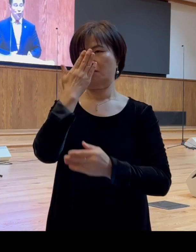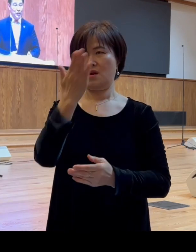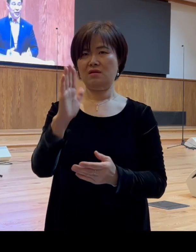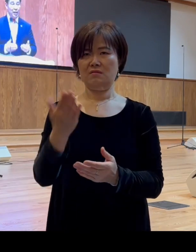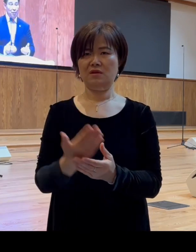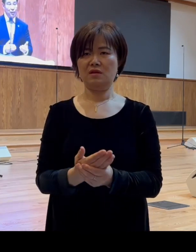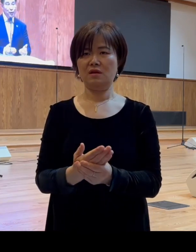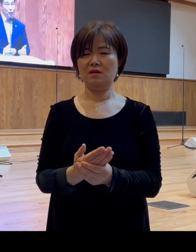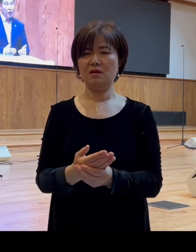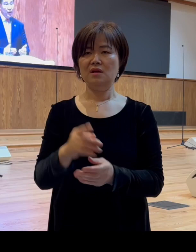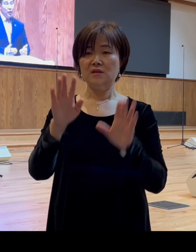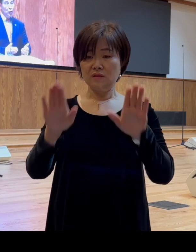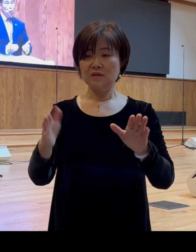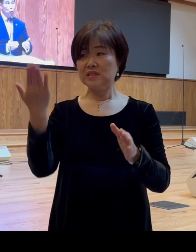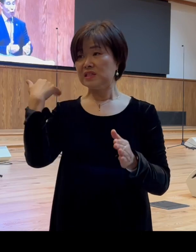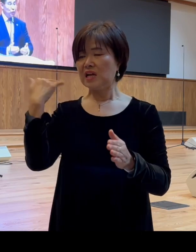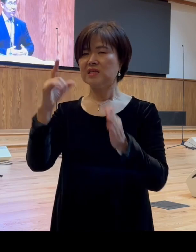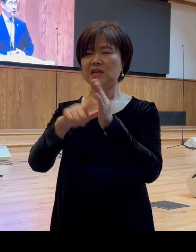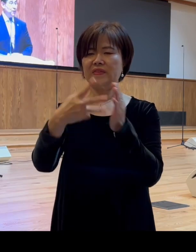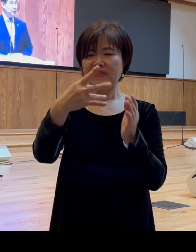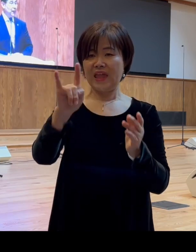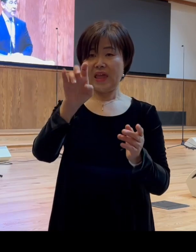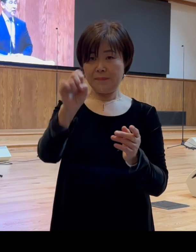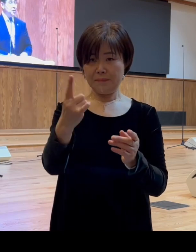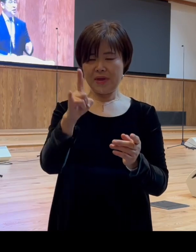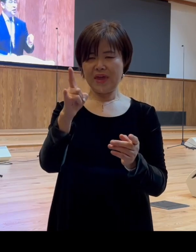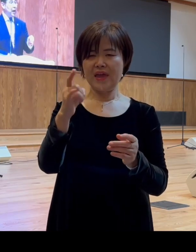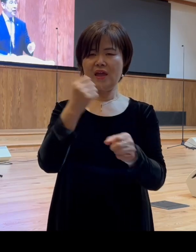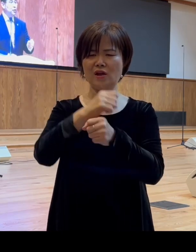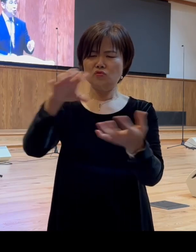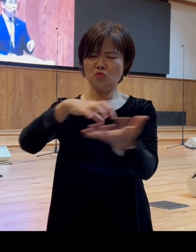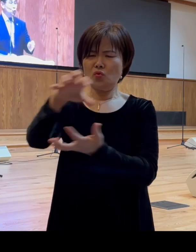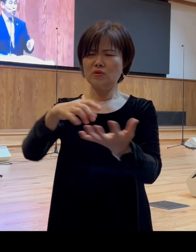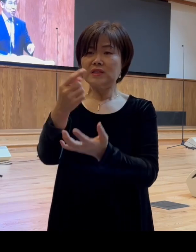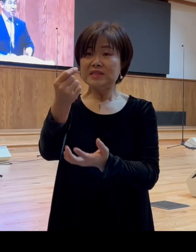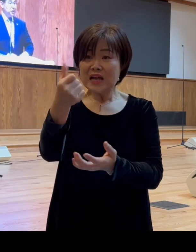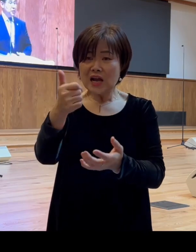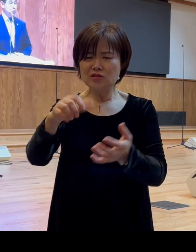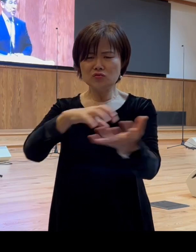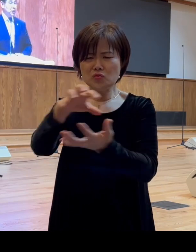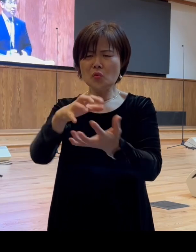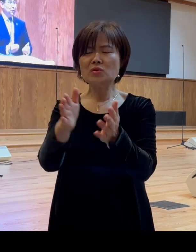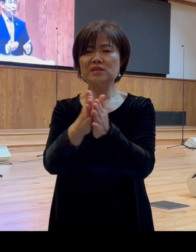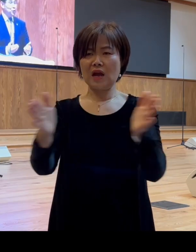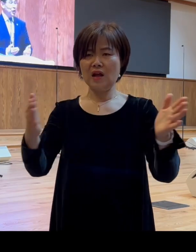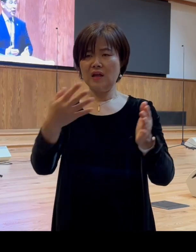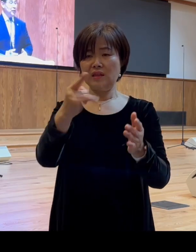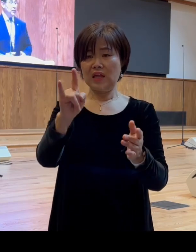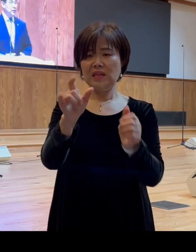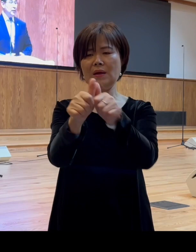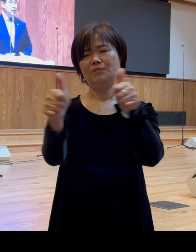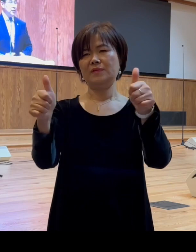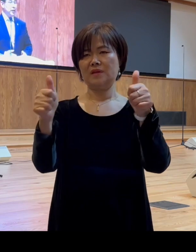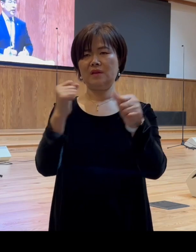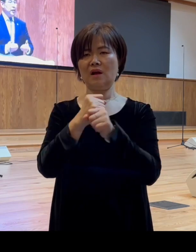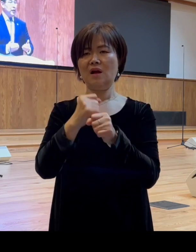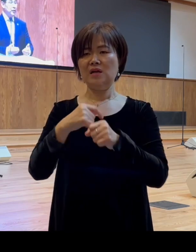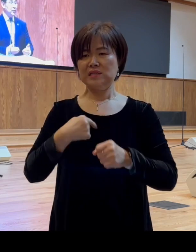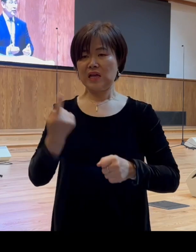데메드리오의 소동은 사실 작은 소동으로 시작했습니다 데메드리오가 자기가 행하는 이